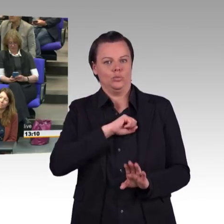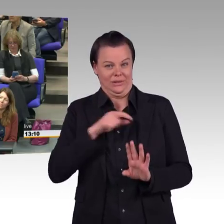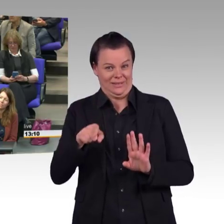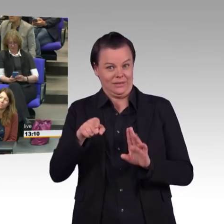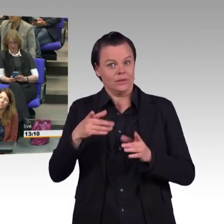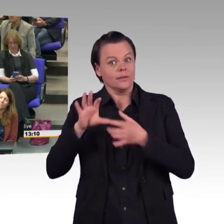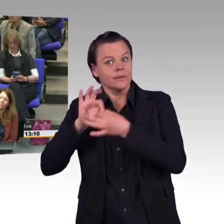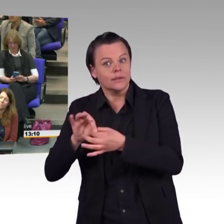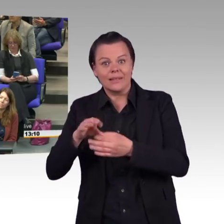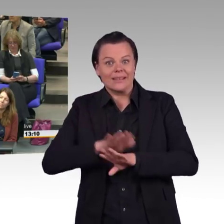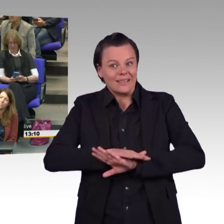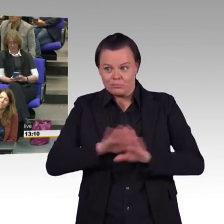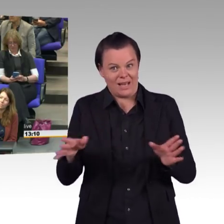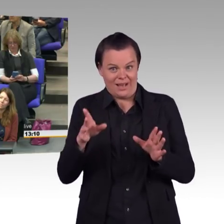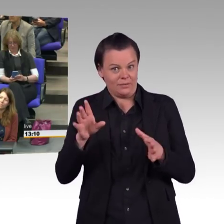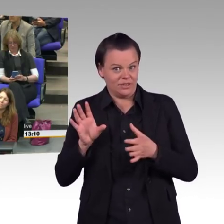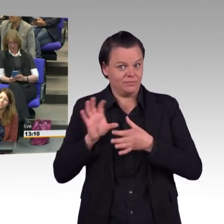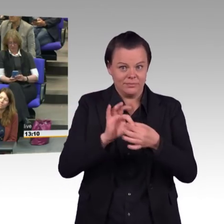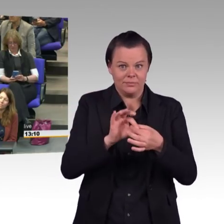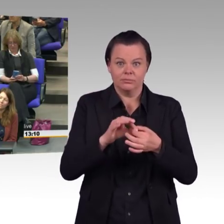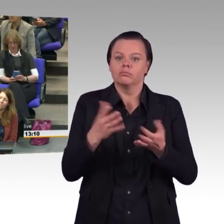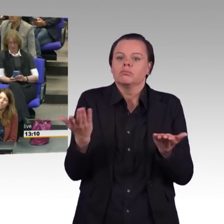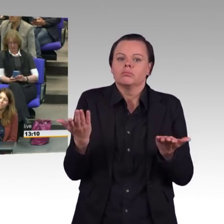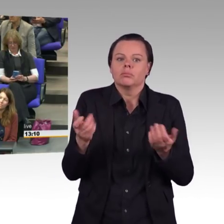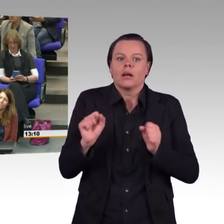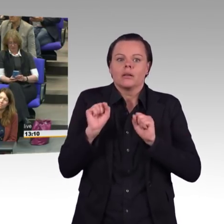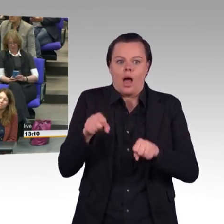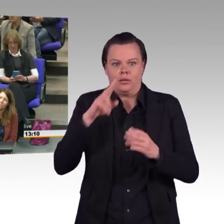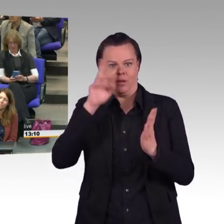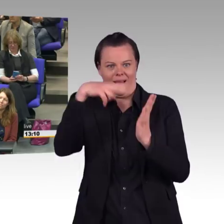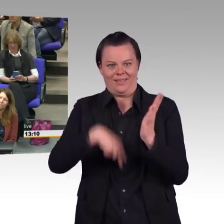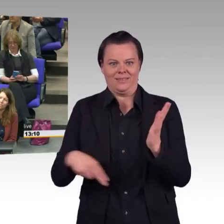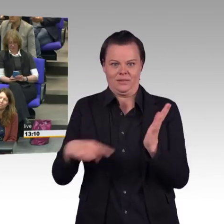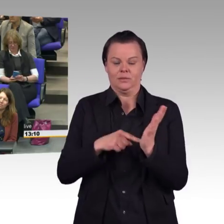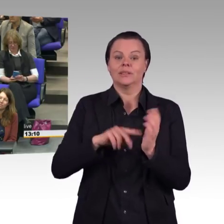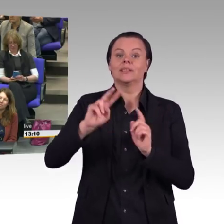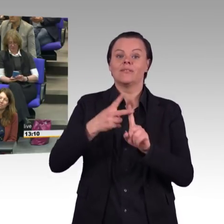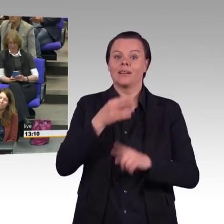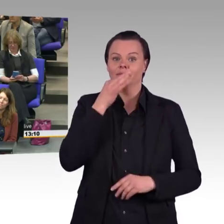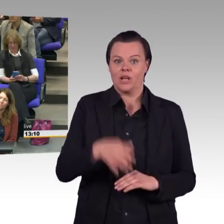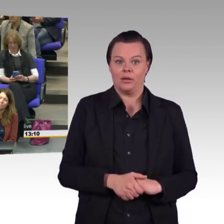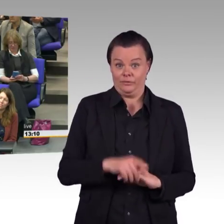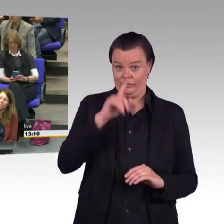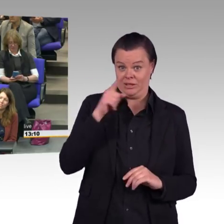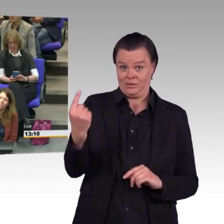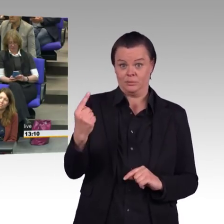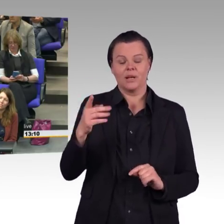wer die Städte und Kommunen, Blackrock, die Kleinsparer, die Sie erwähnt haben,